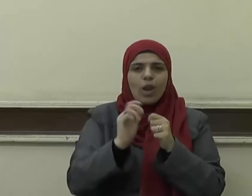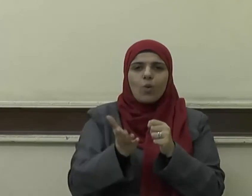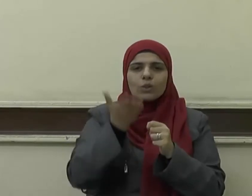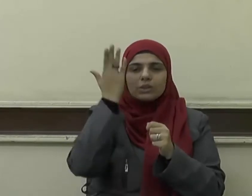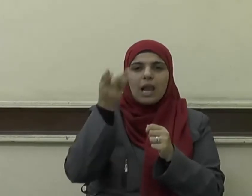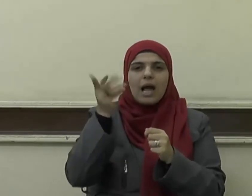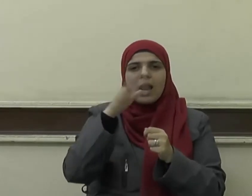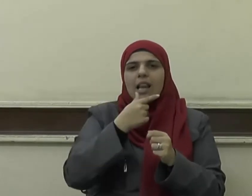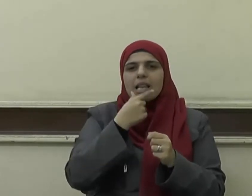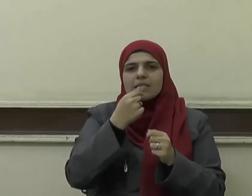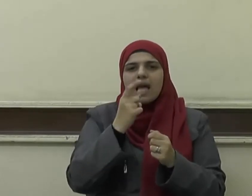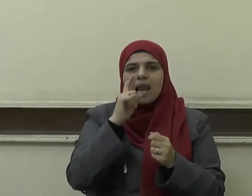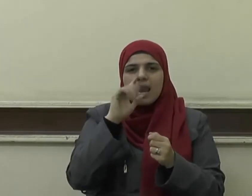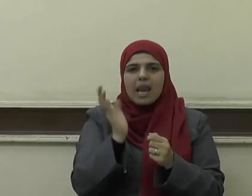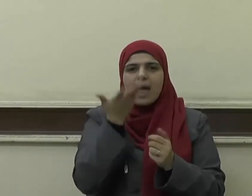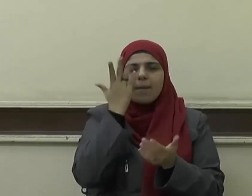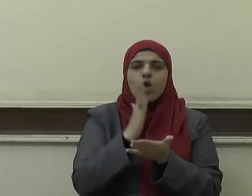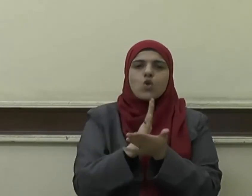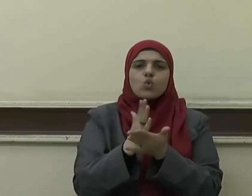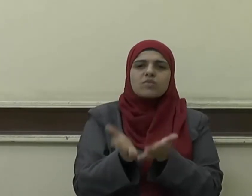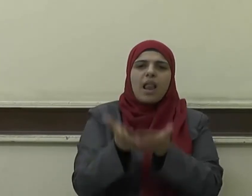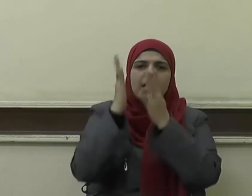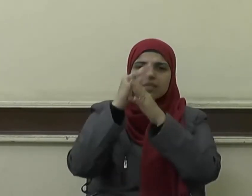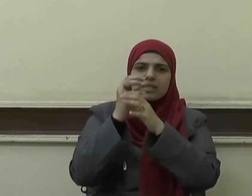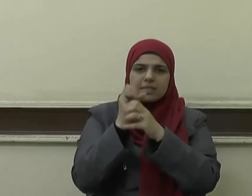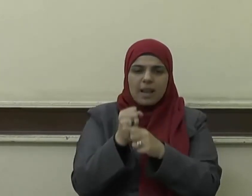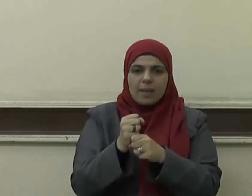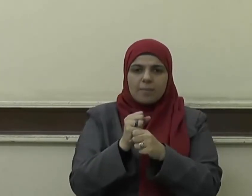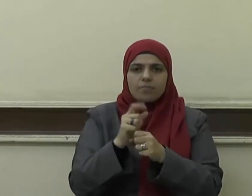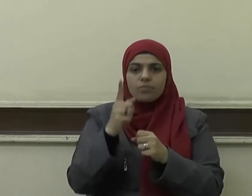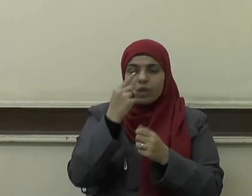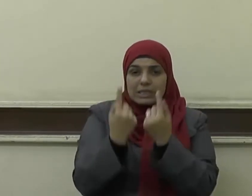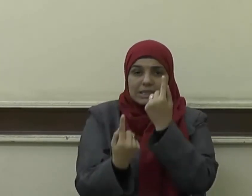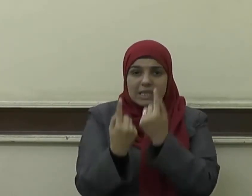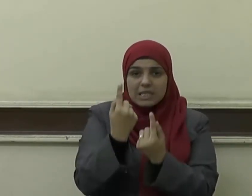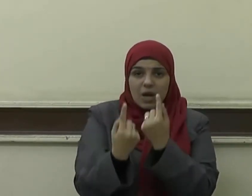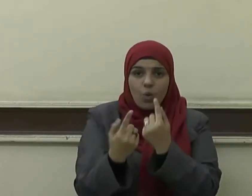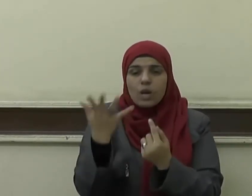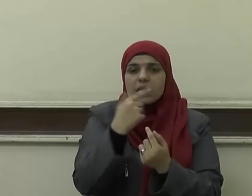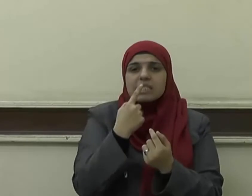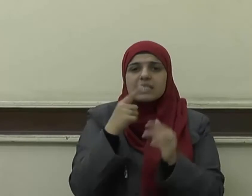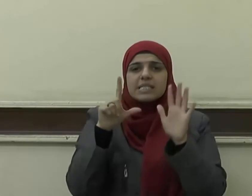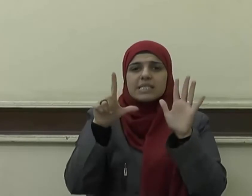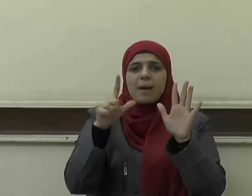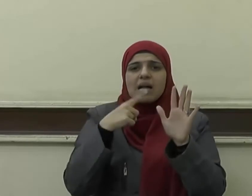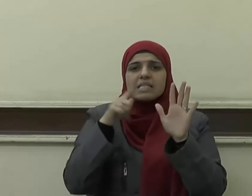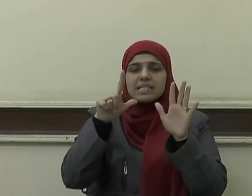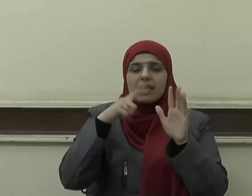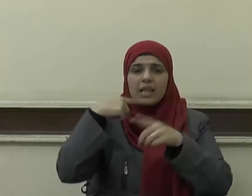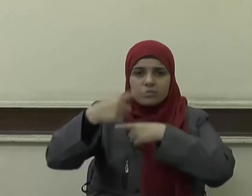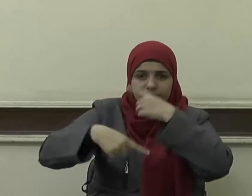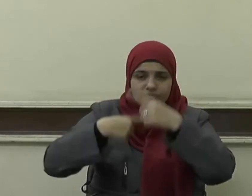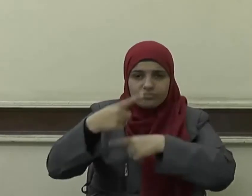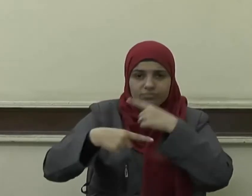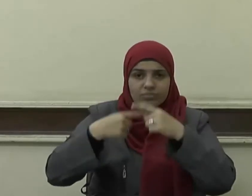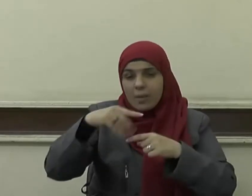تزرعون سبع سنين دأبا فما حصدتم فذروه في سنبله إلا